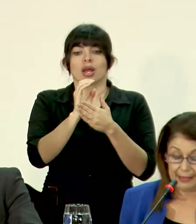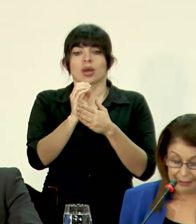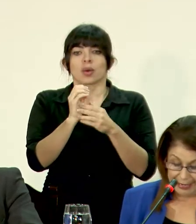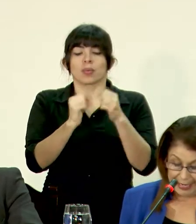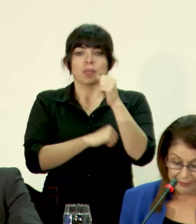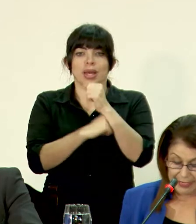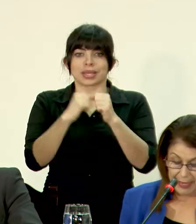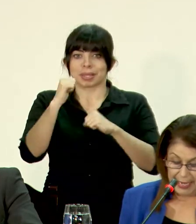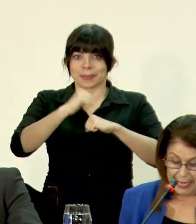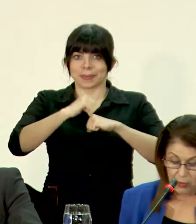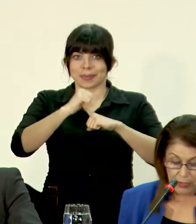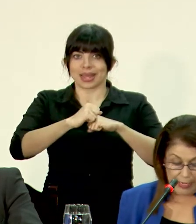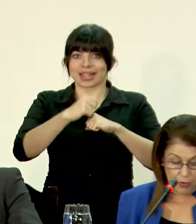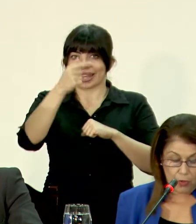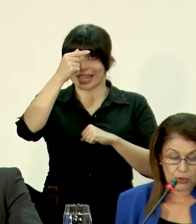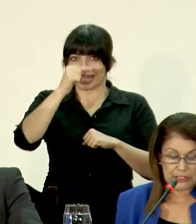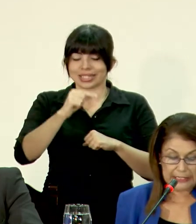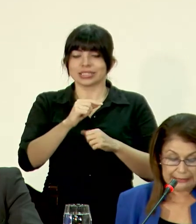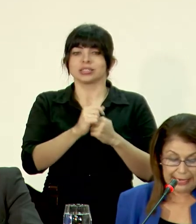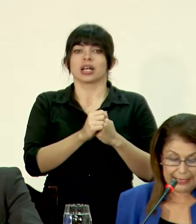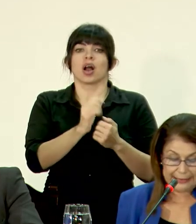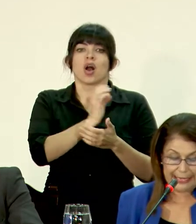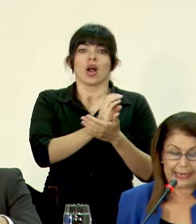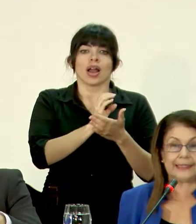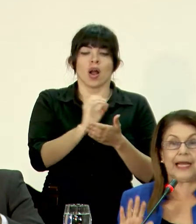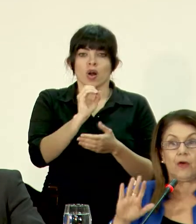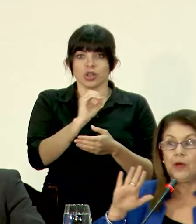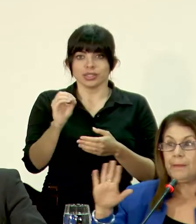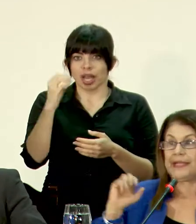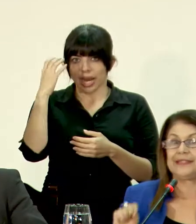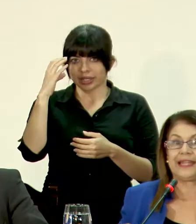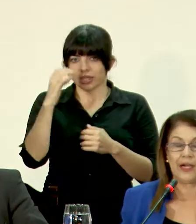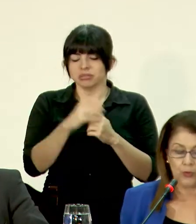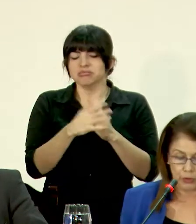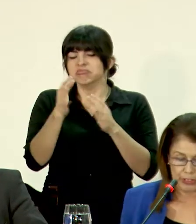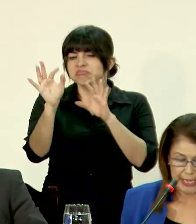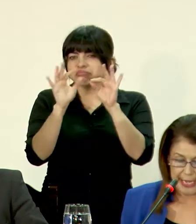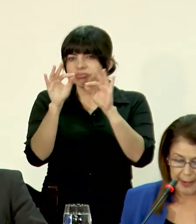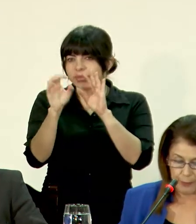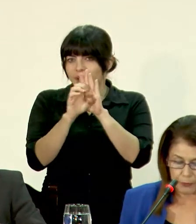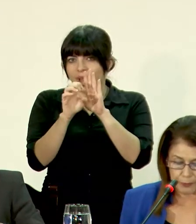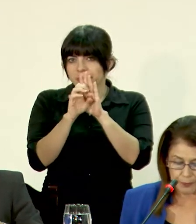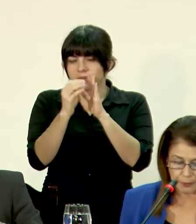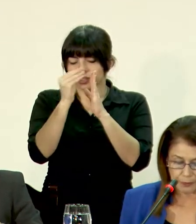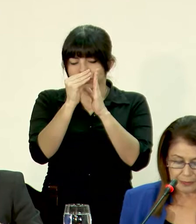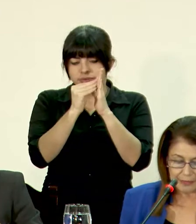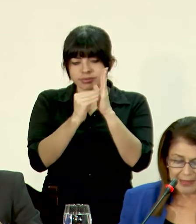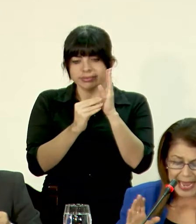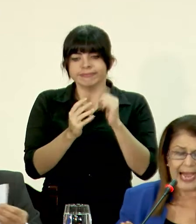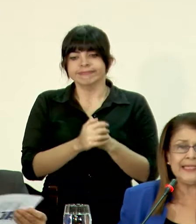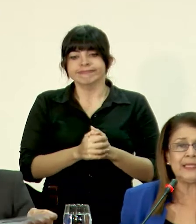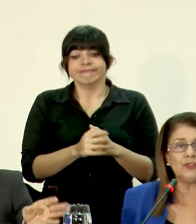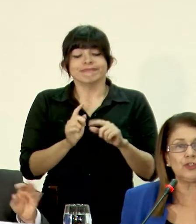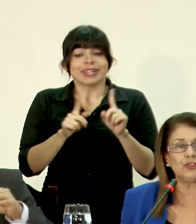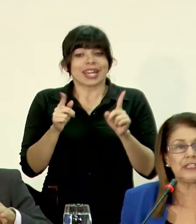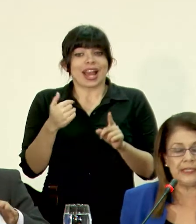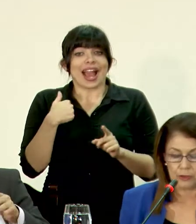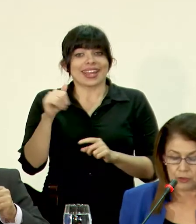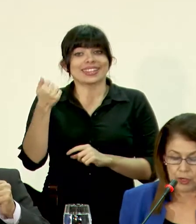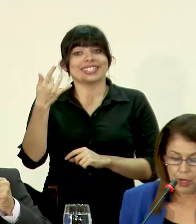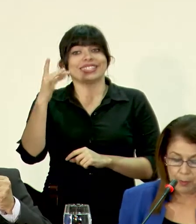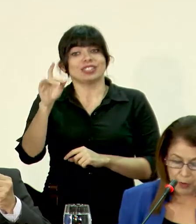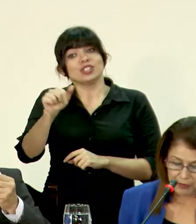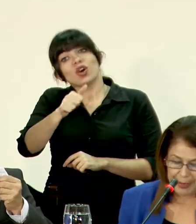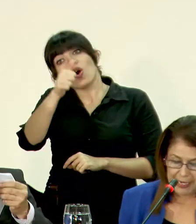de Piedra de Grecia, el Colegio Occidental de Cartago, para citar algunos ejemplos. Hay 18